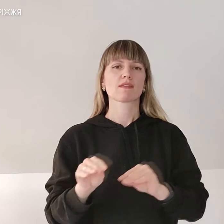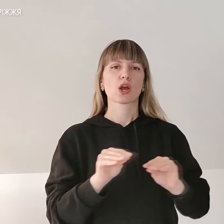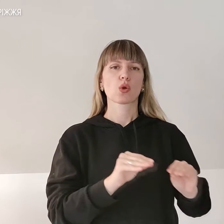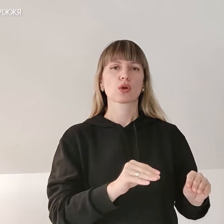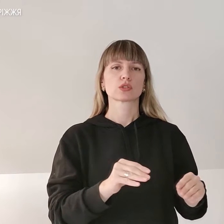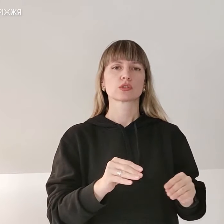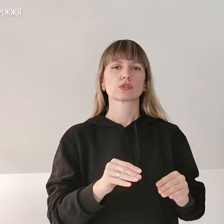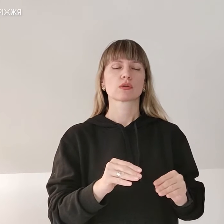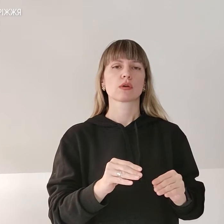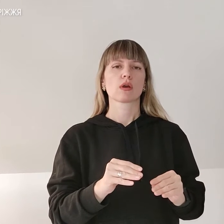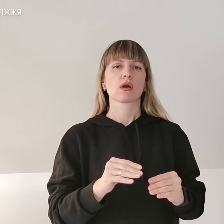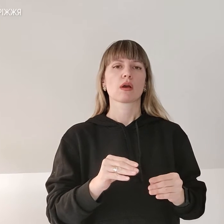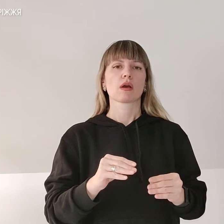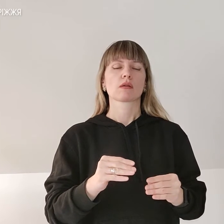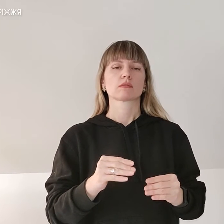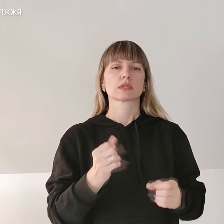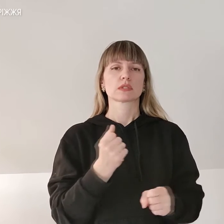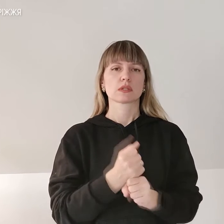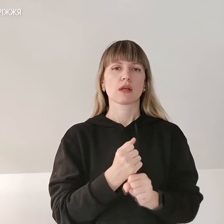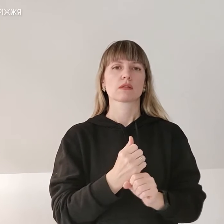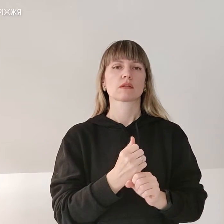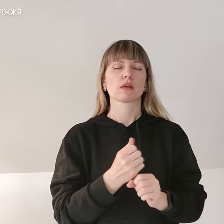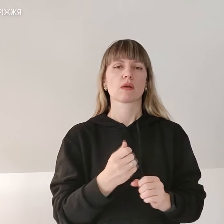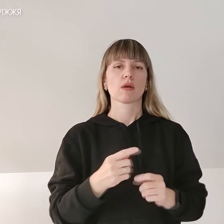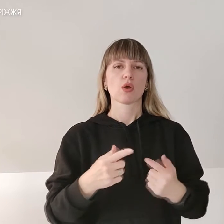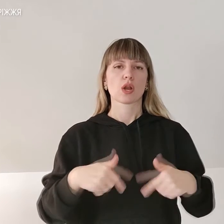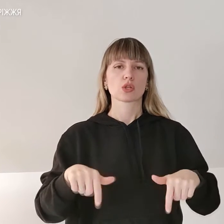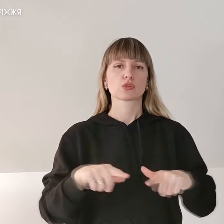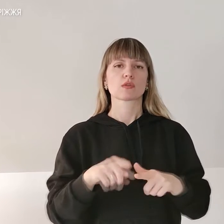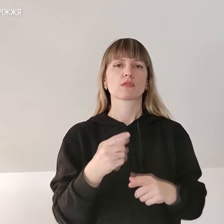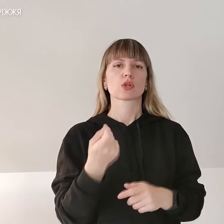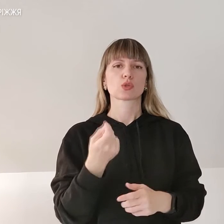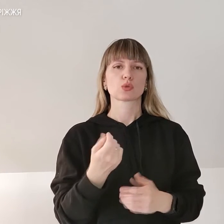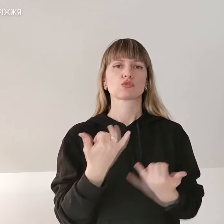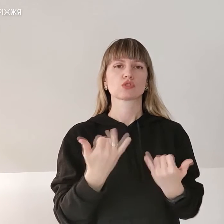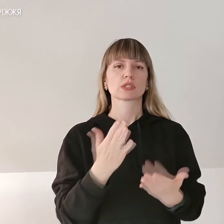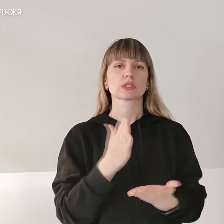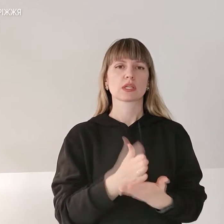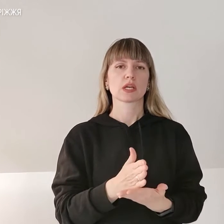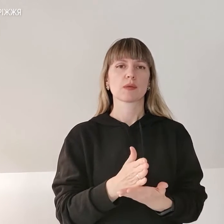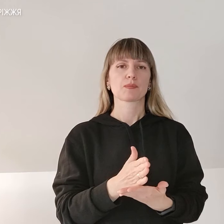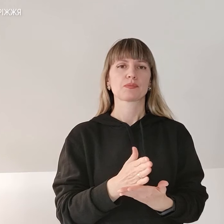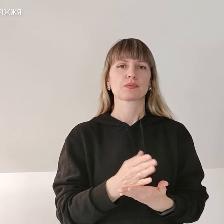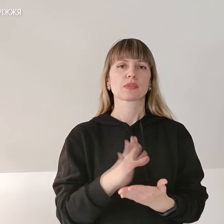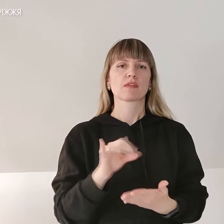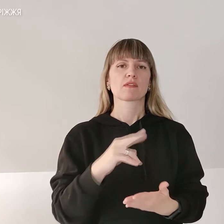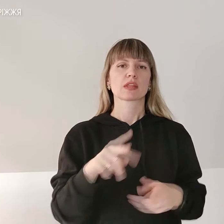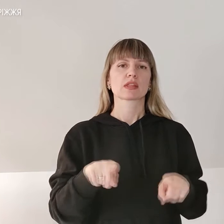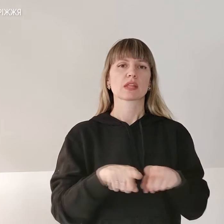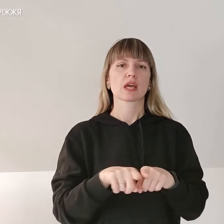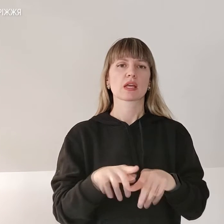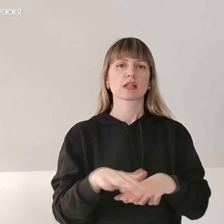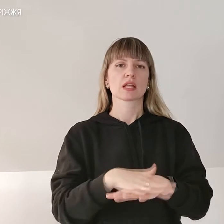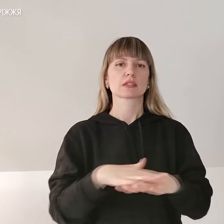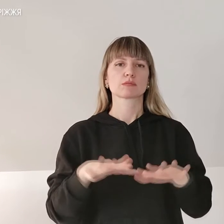організовану, в принципі, вона вже трошки йде, від таких населених пунктів, як Оріхів,